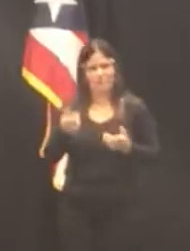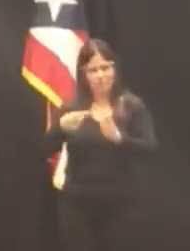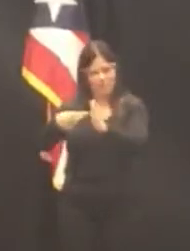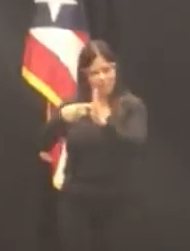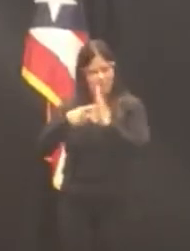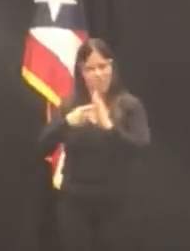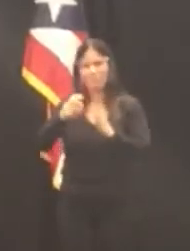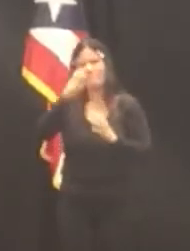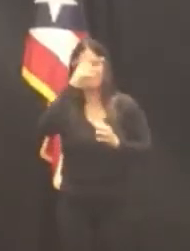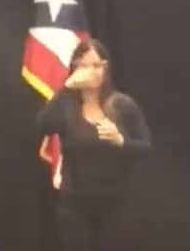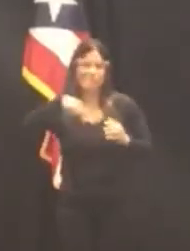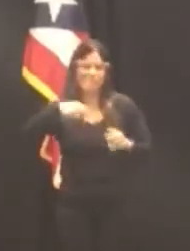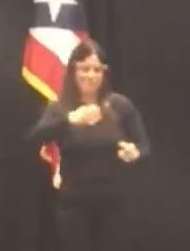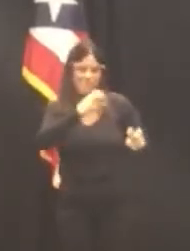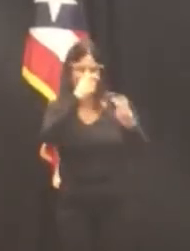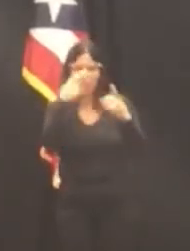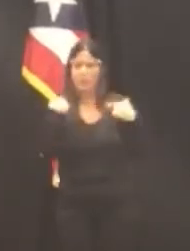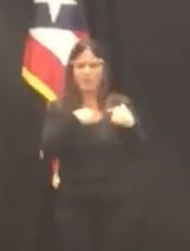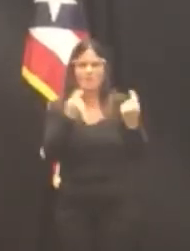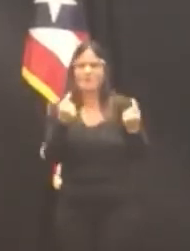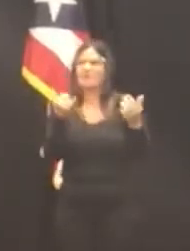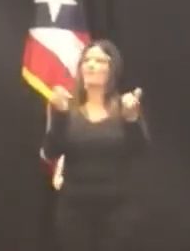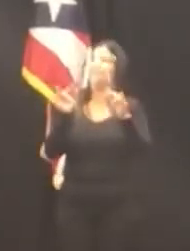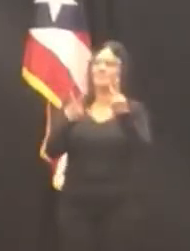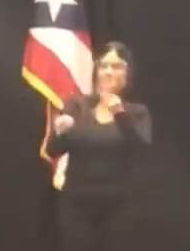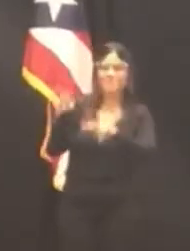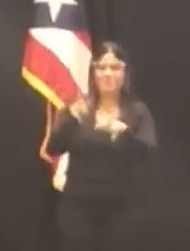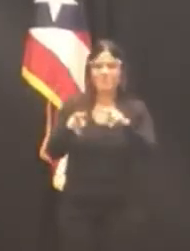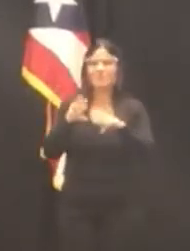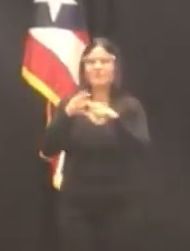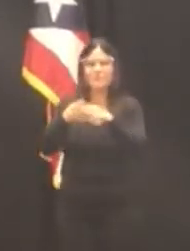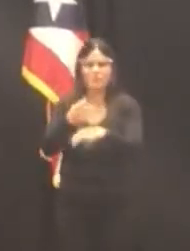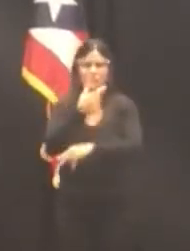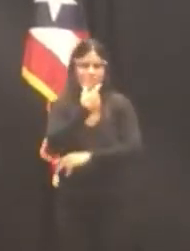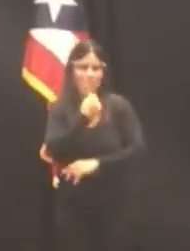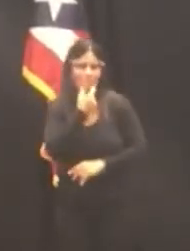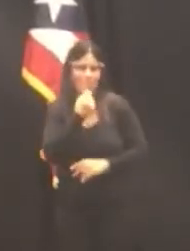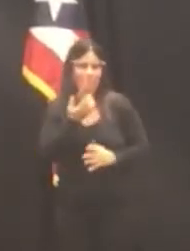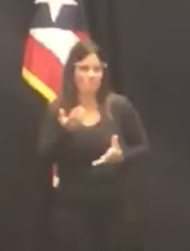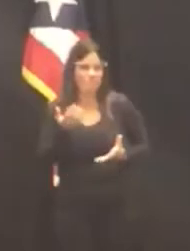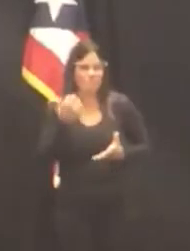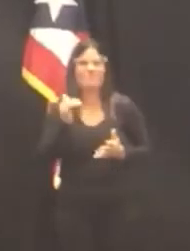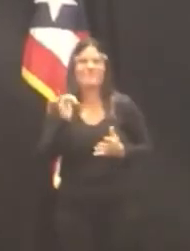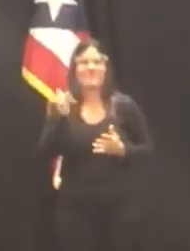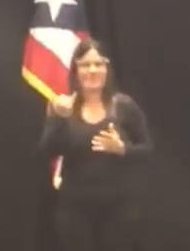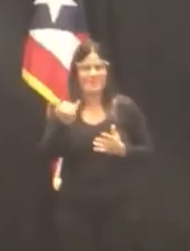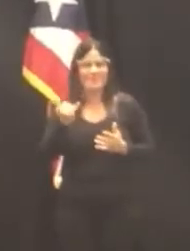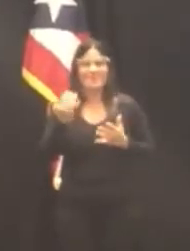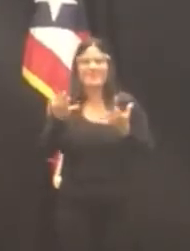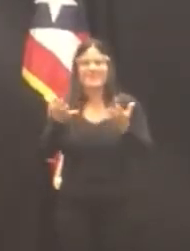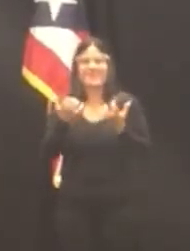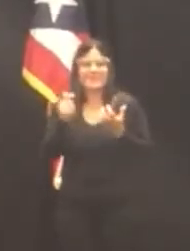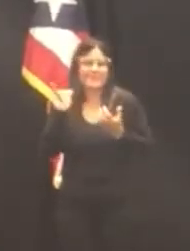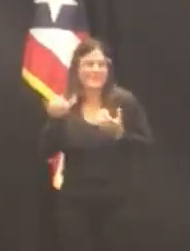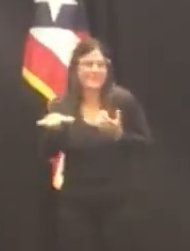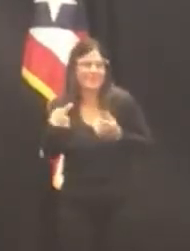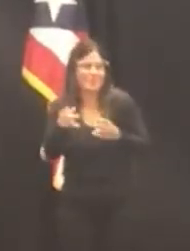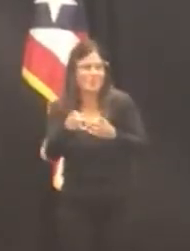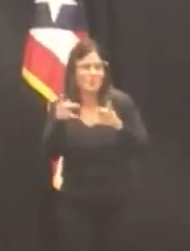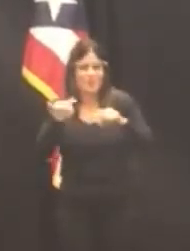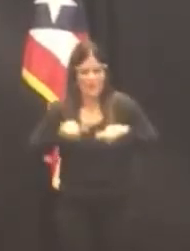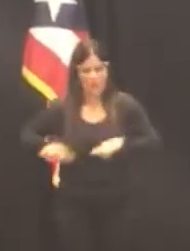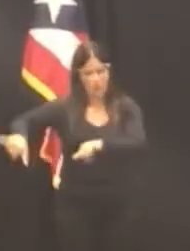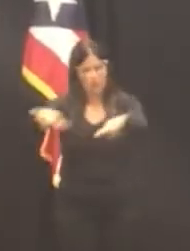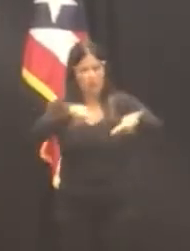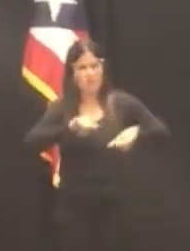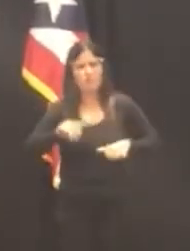PC hizo PC. Esta designación quería que ese espacio fuera en igualdad aspirado por una mujer.